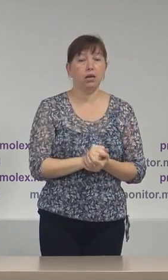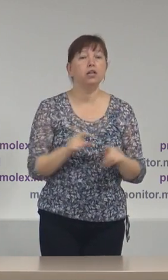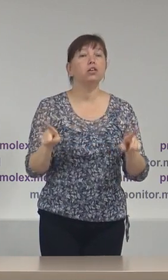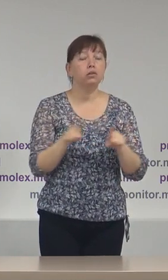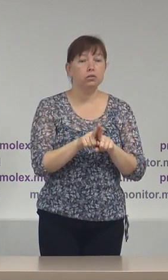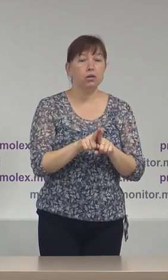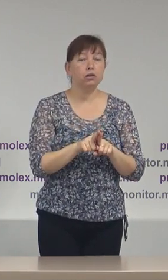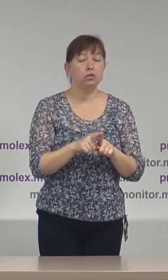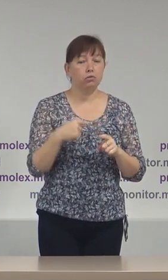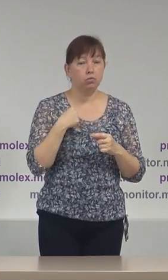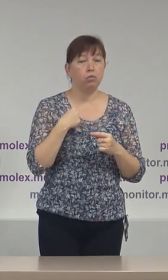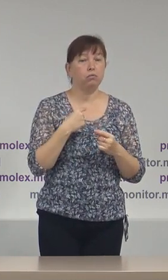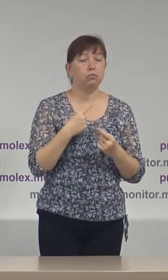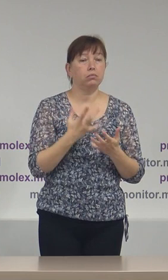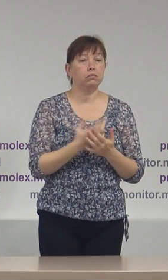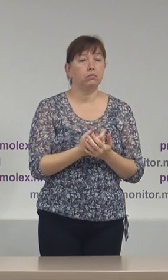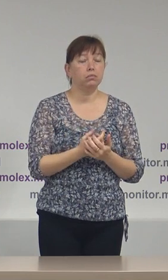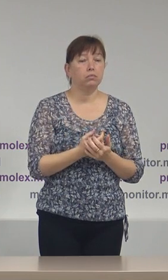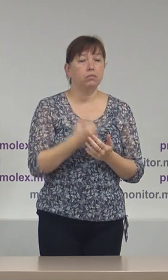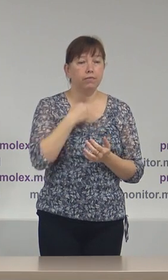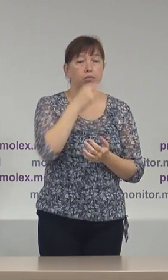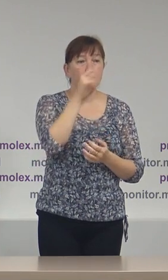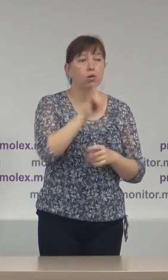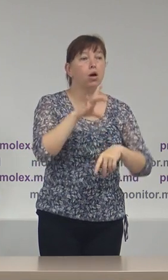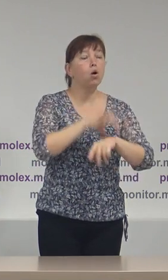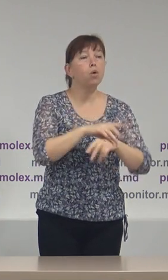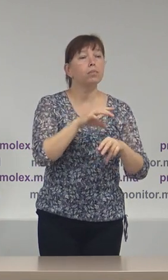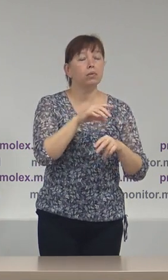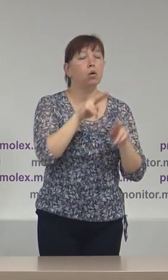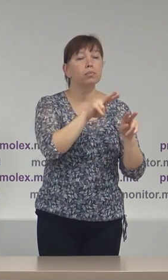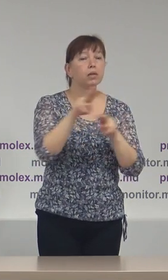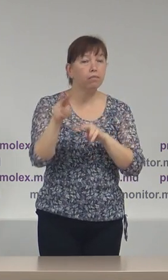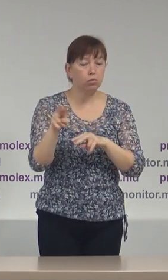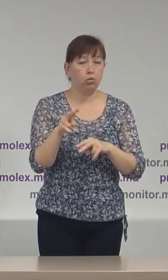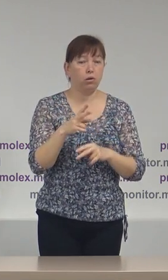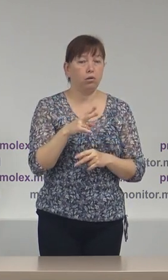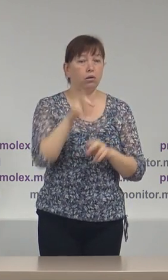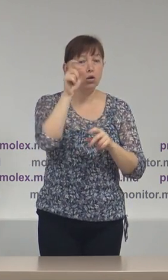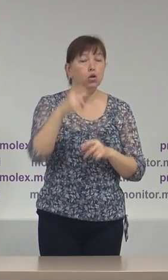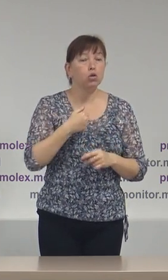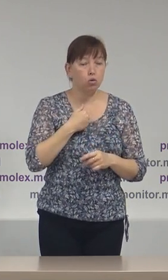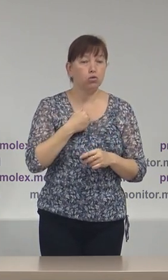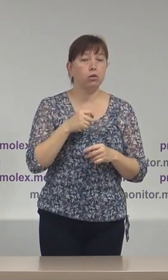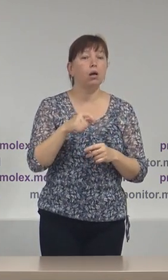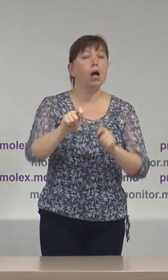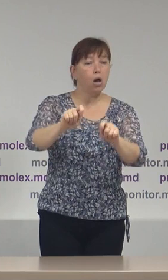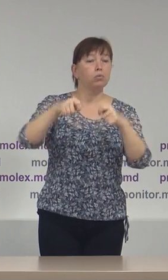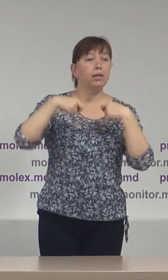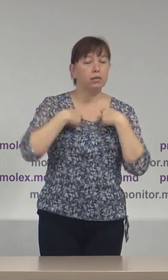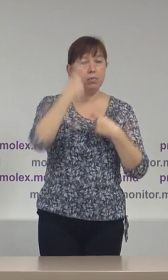dată, atragem atenția la faptul că observatorii noștri au transmis semnale